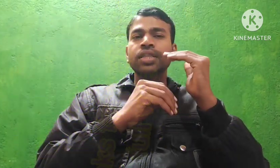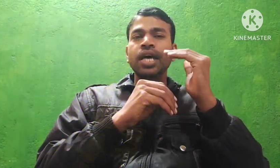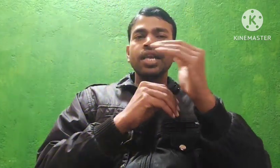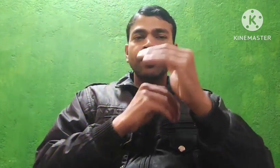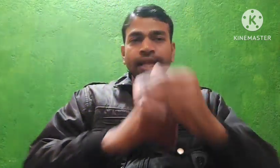धन्यवाद